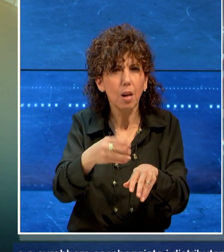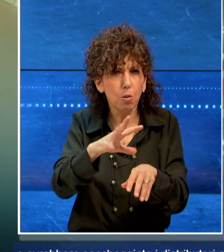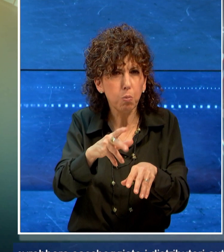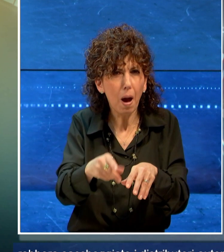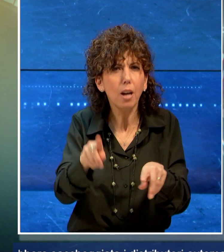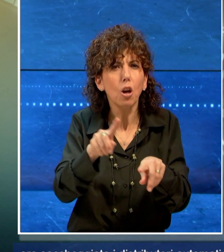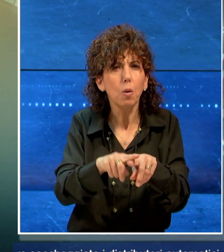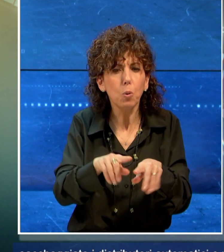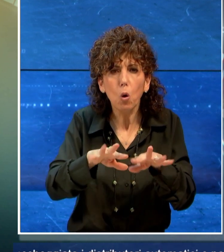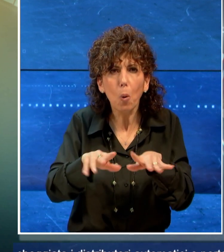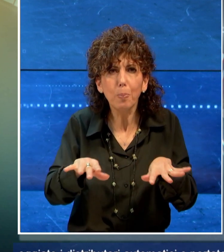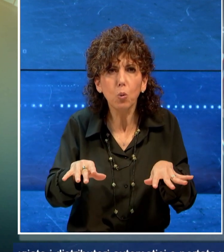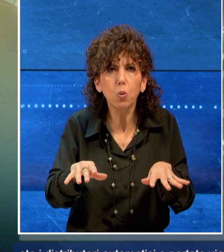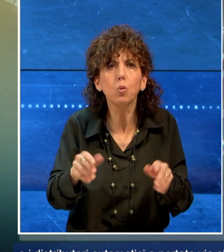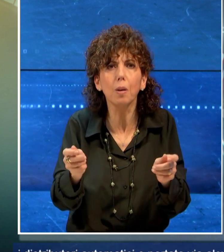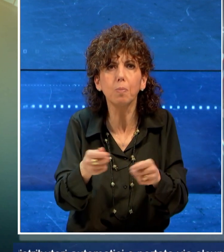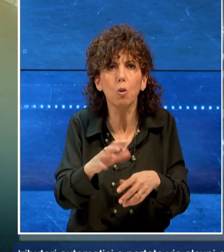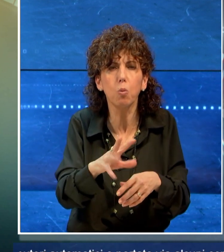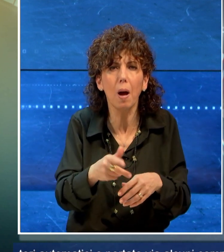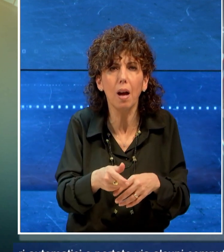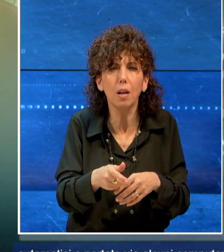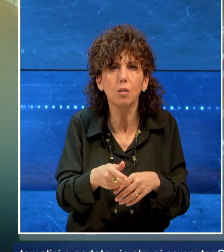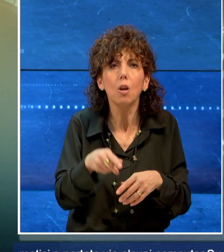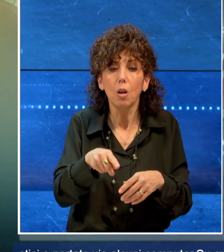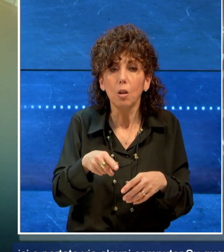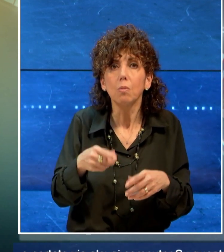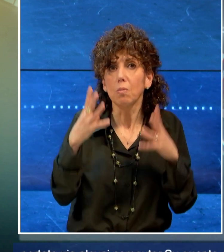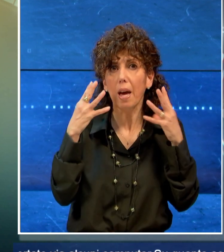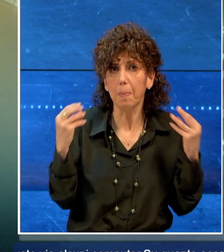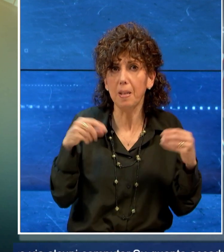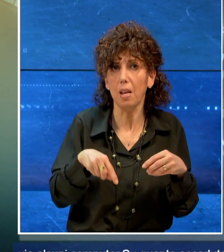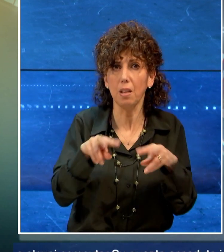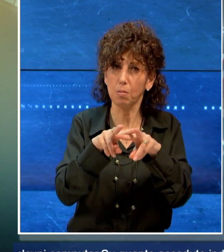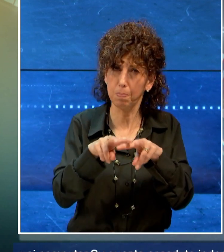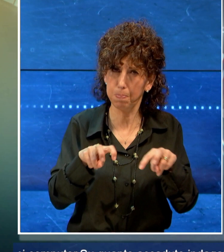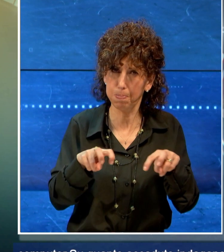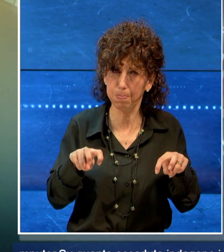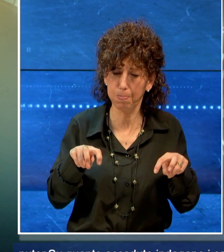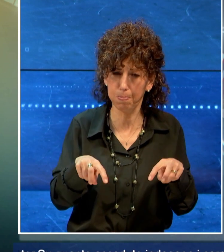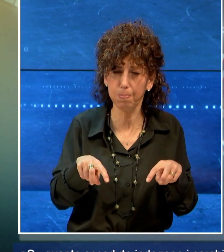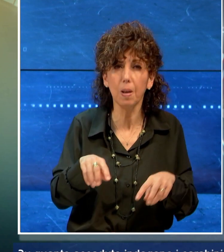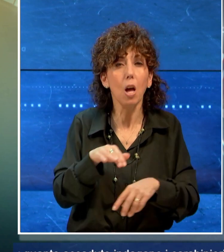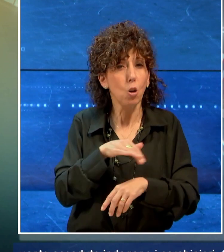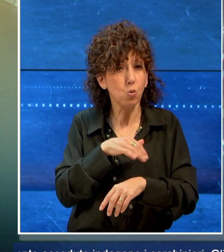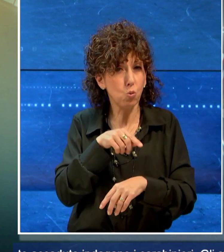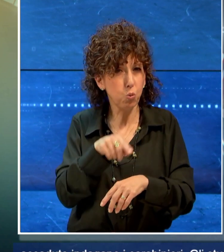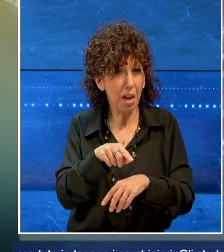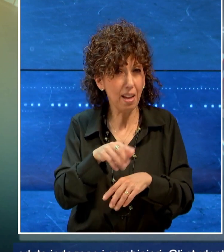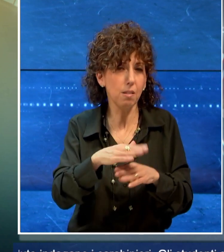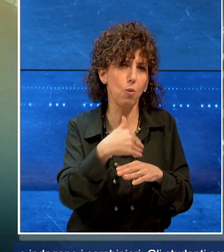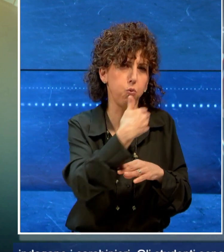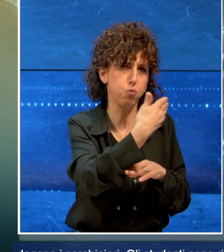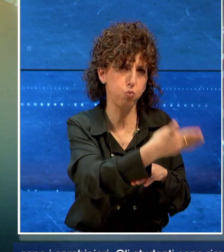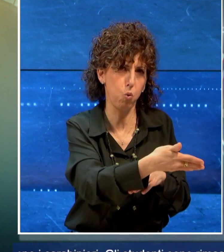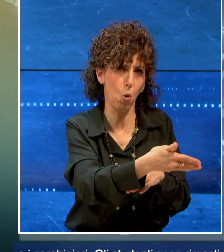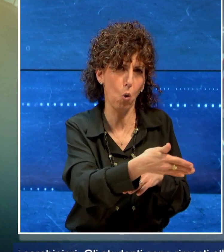anche i computer. Su quanto accaduto indagano i carabinieri. Gli studenti sono rimasti all